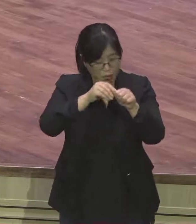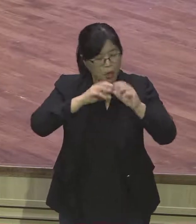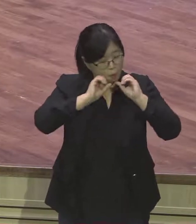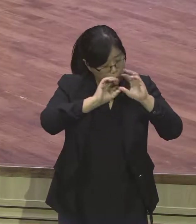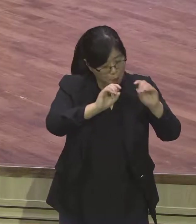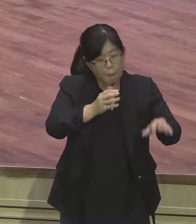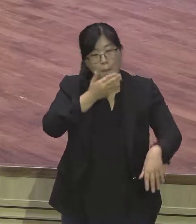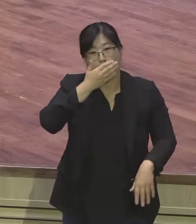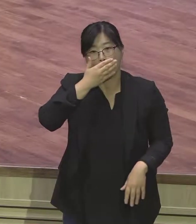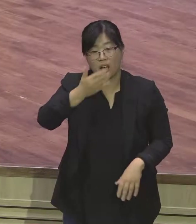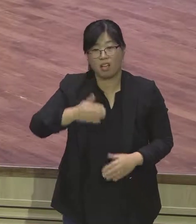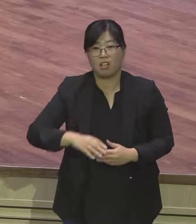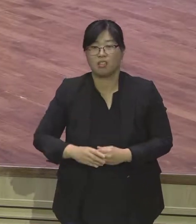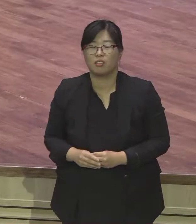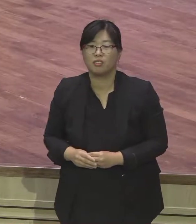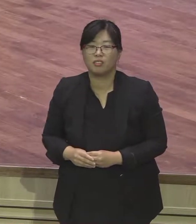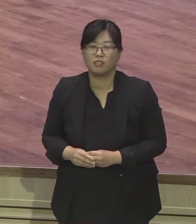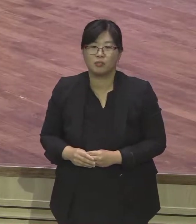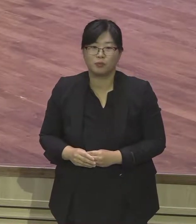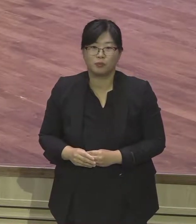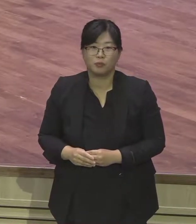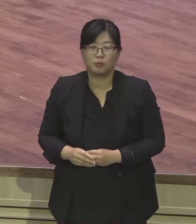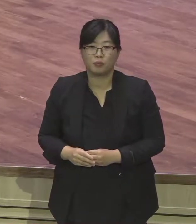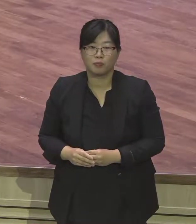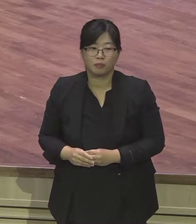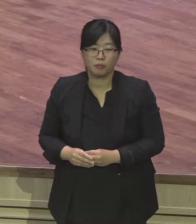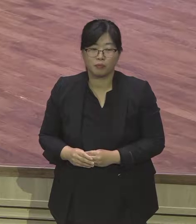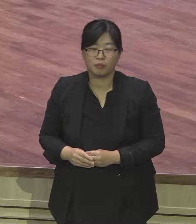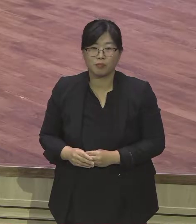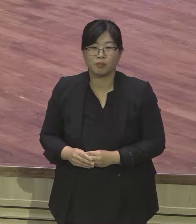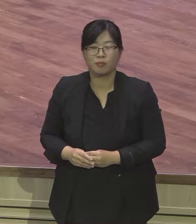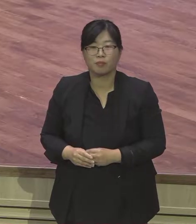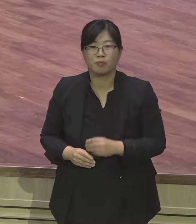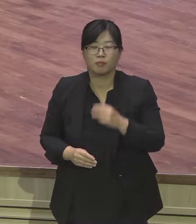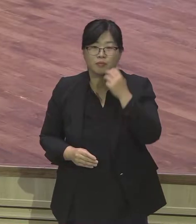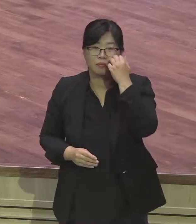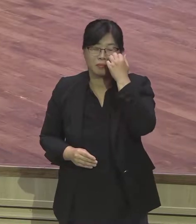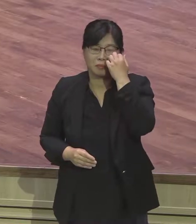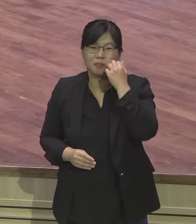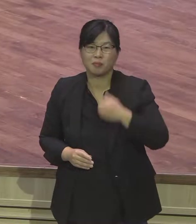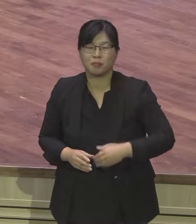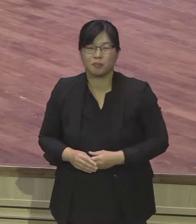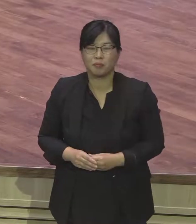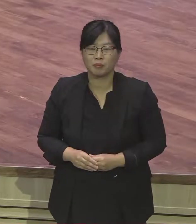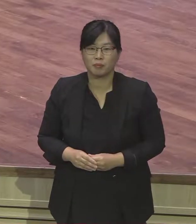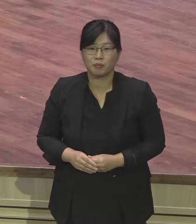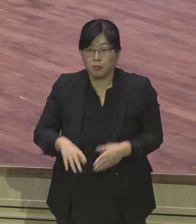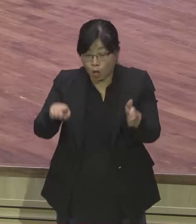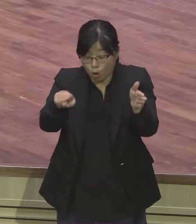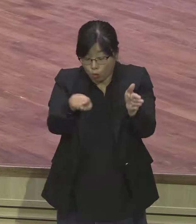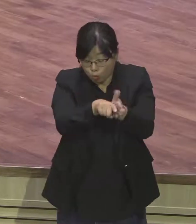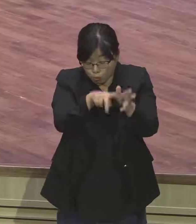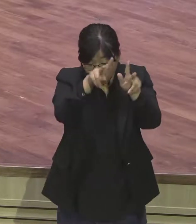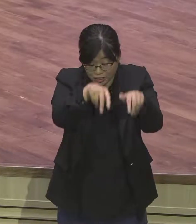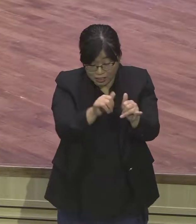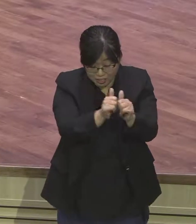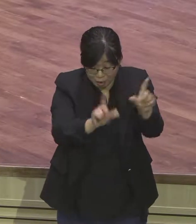같은 이 삶에서 구원받지 못한 그런 상태에서 구원받았다. 나 이제